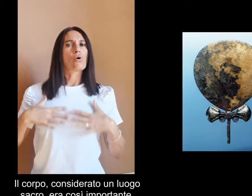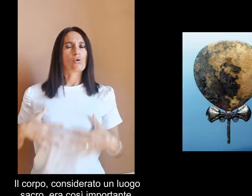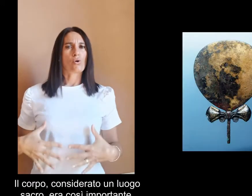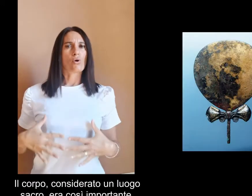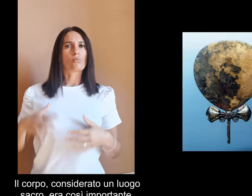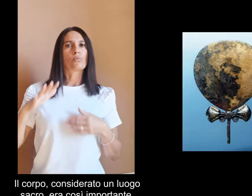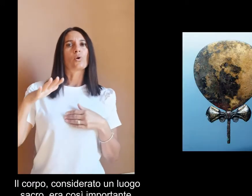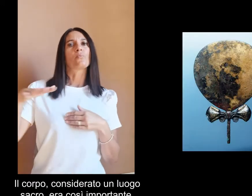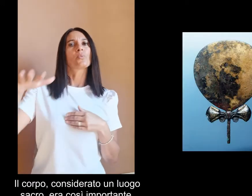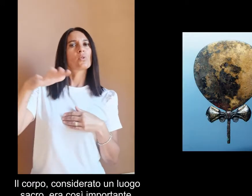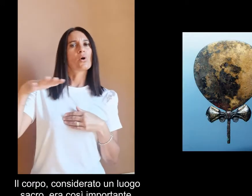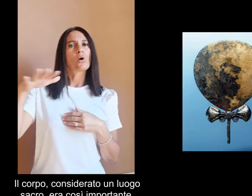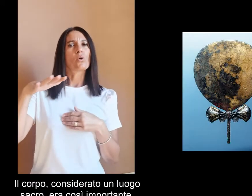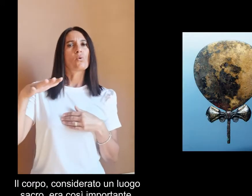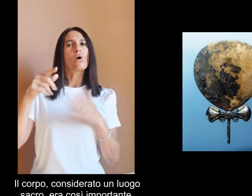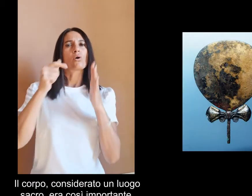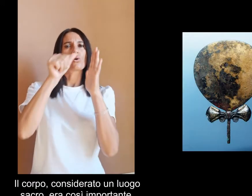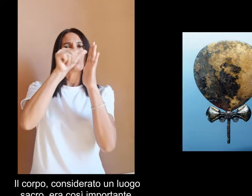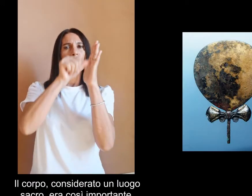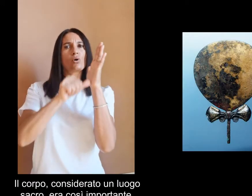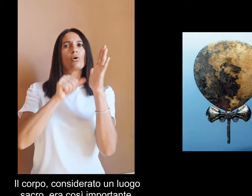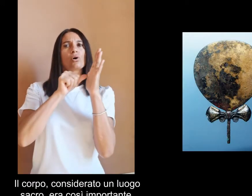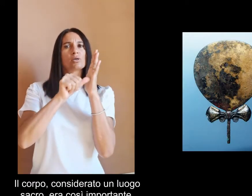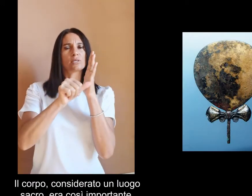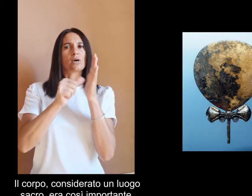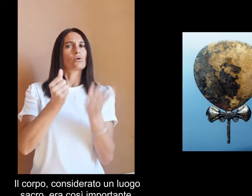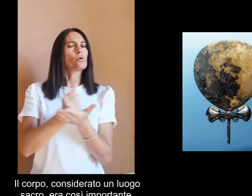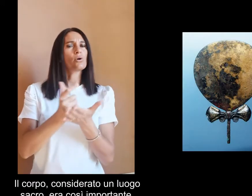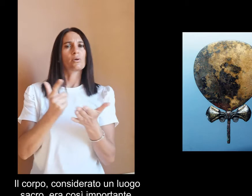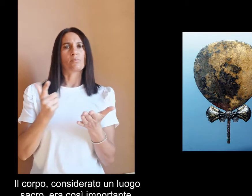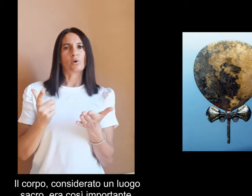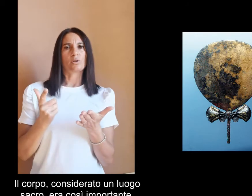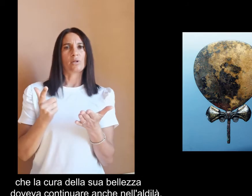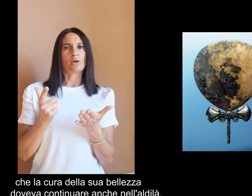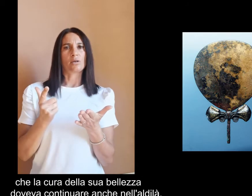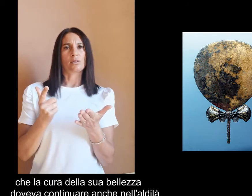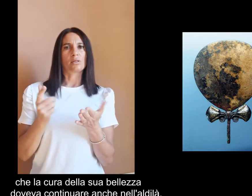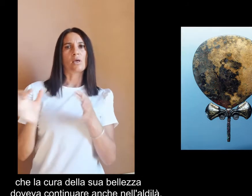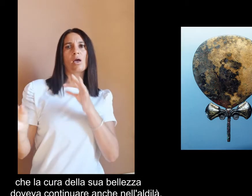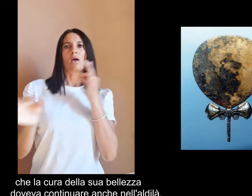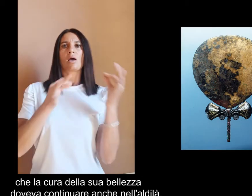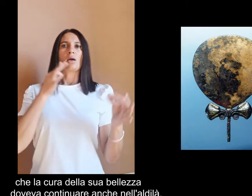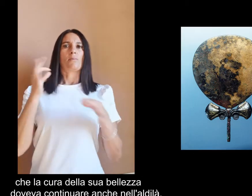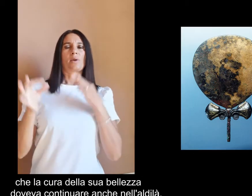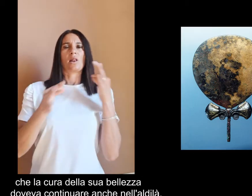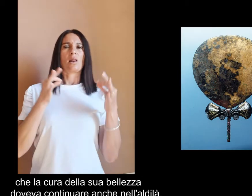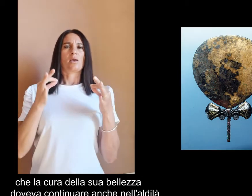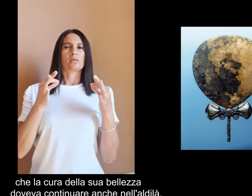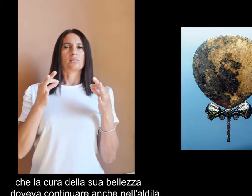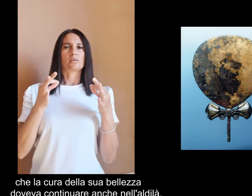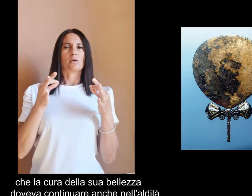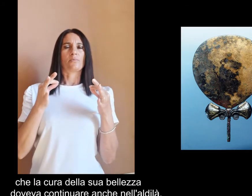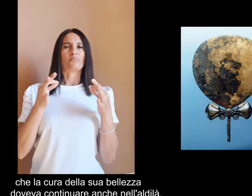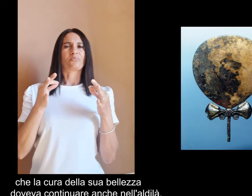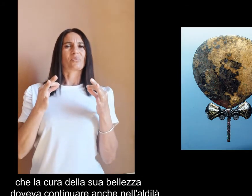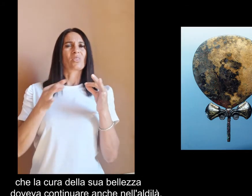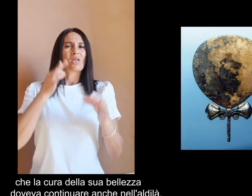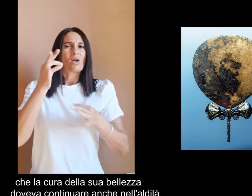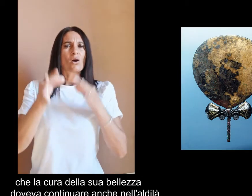religiosa il corpo considerato un luogo sacro era così importante che